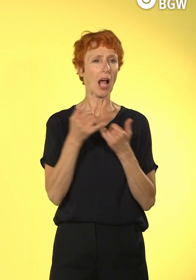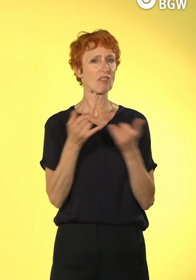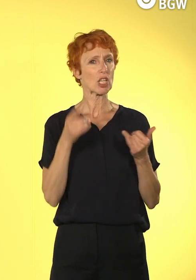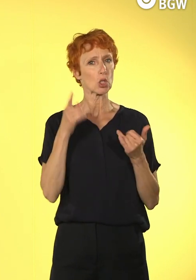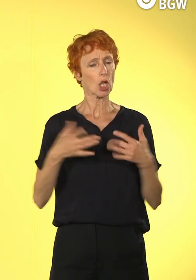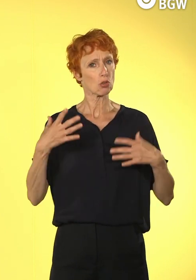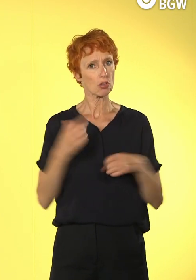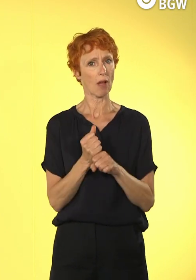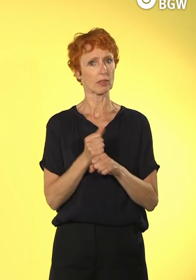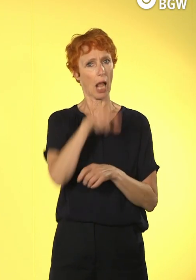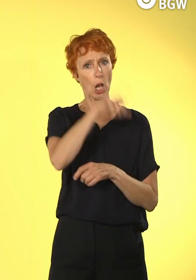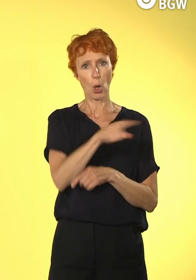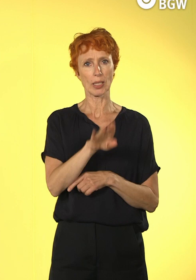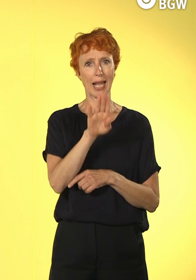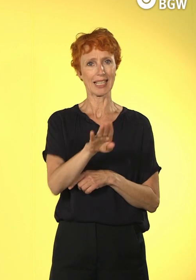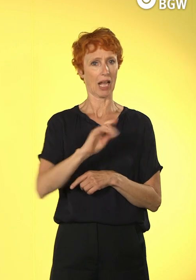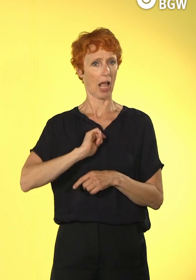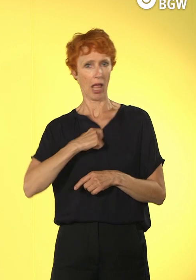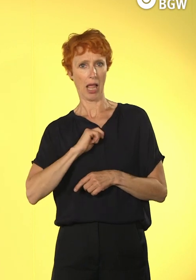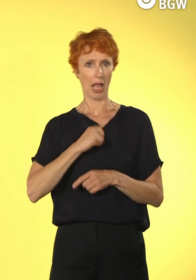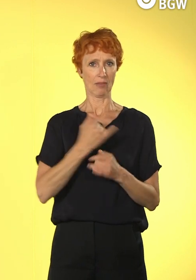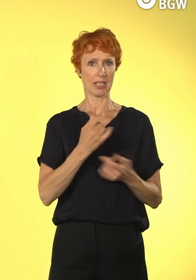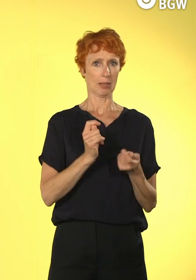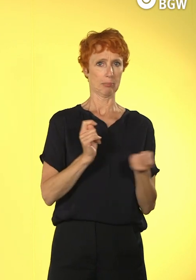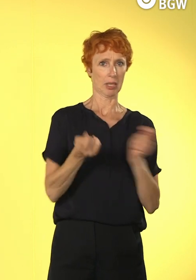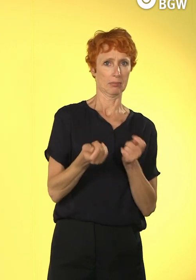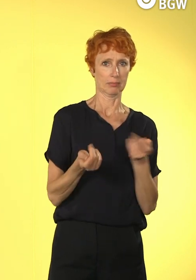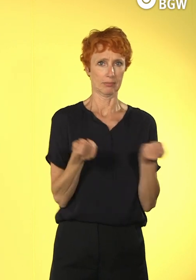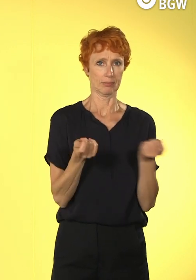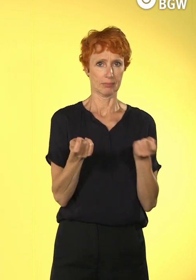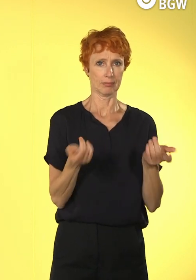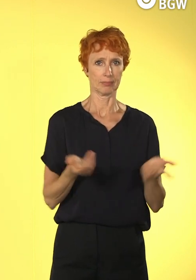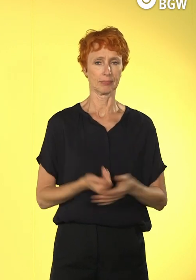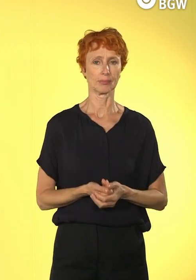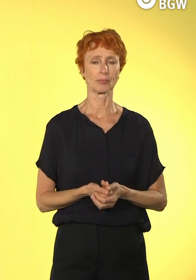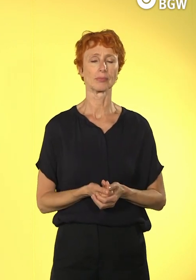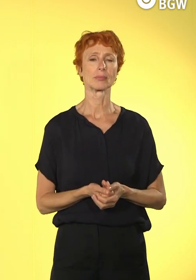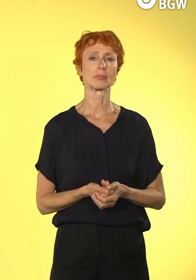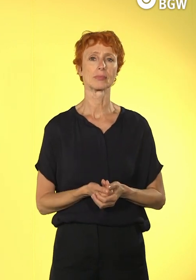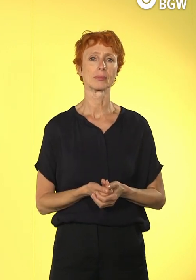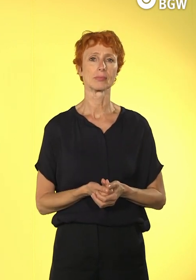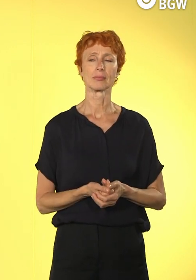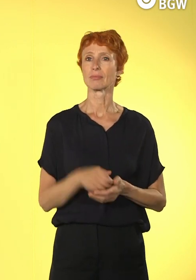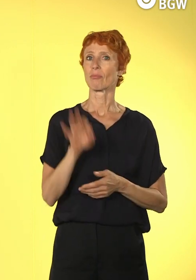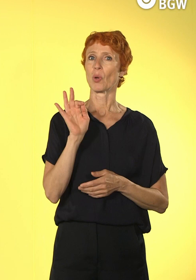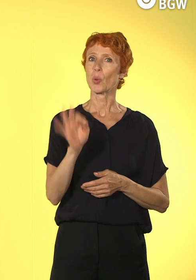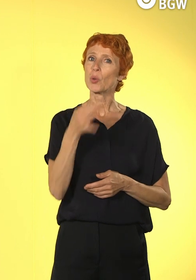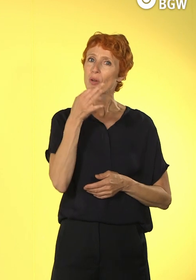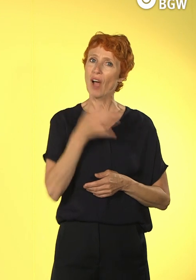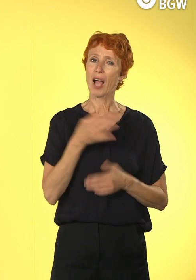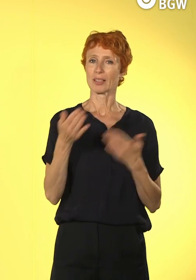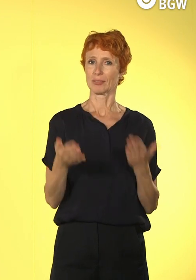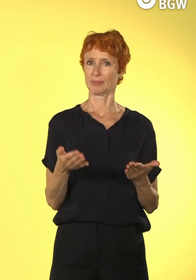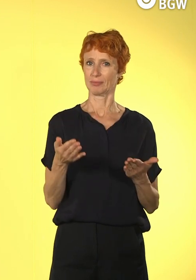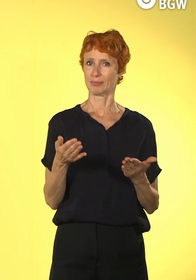Leute oder dieses Mindset überhaupt erreichen? Das ist eine sehr gute Frage. Da will